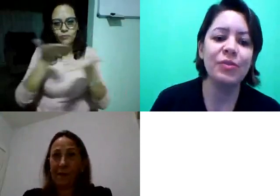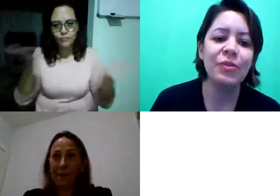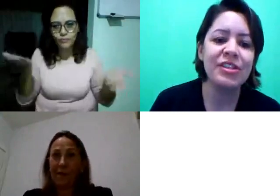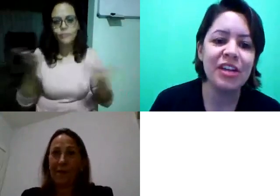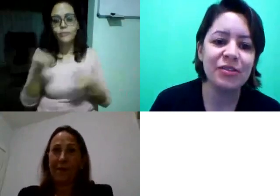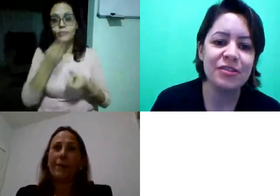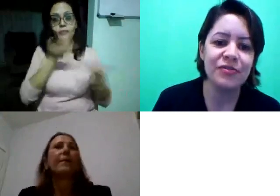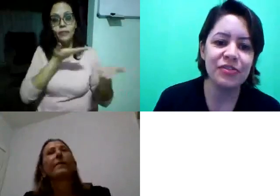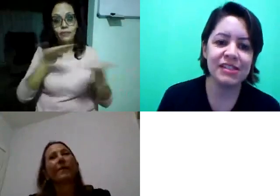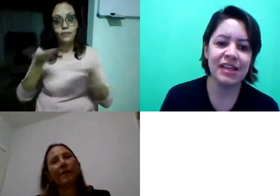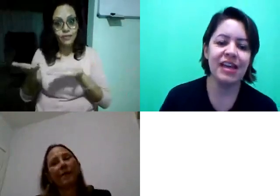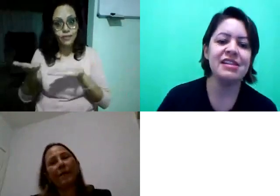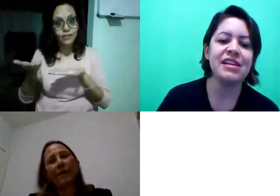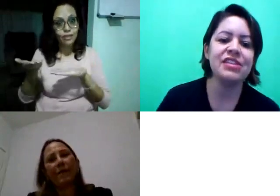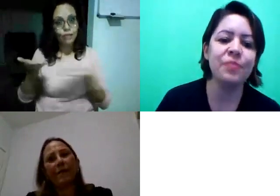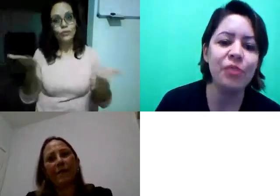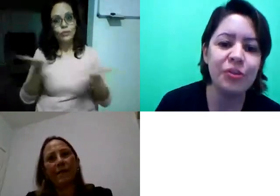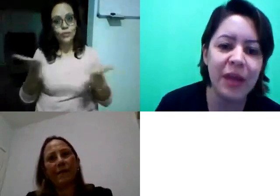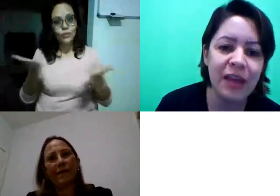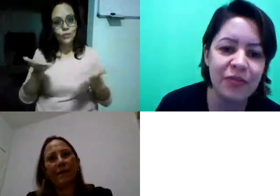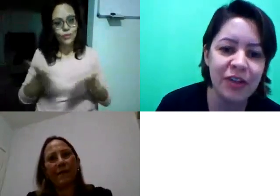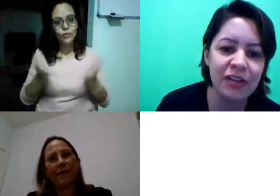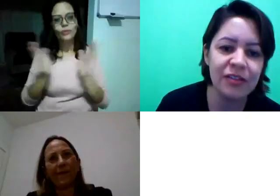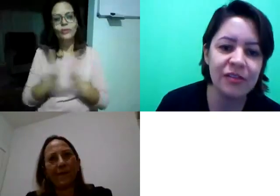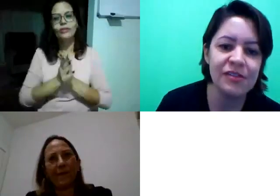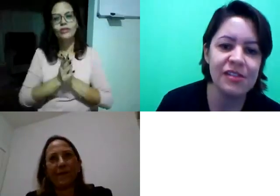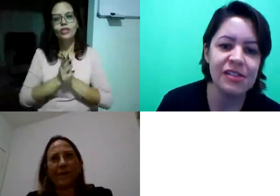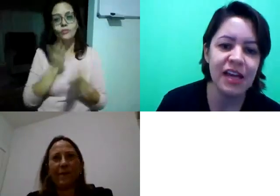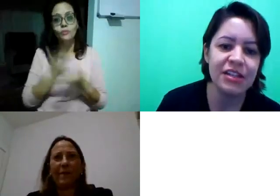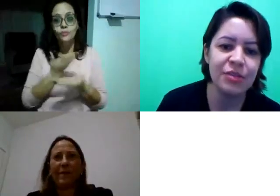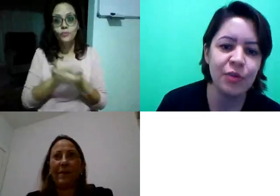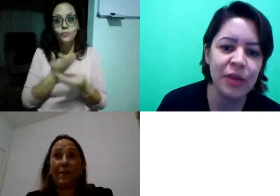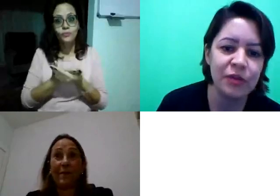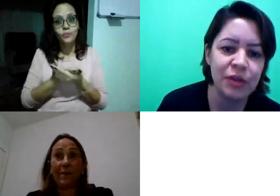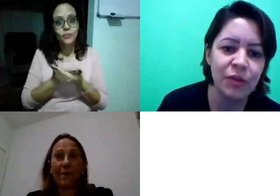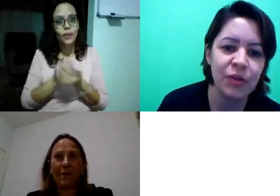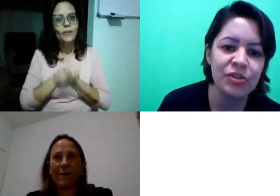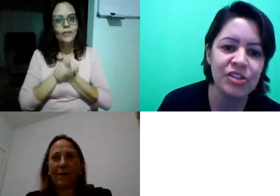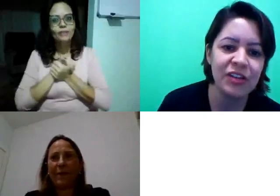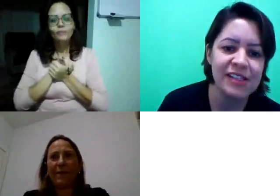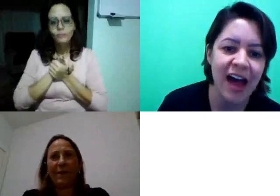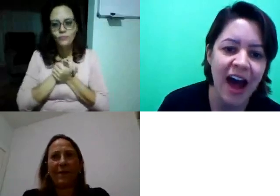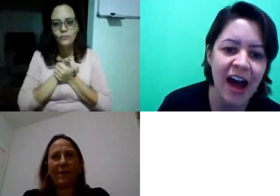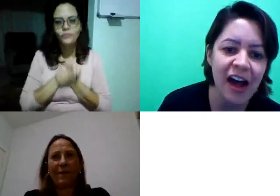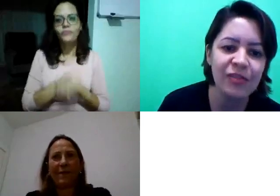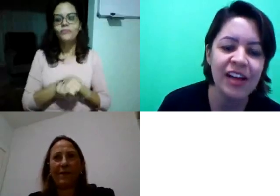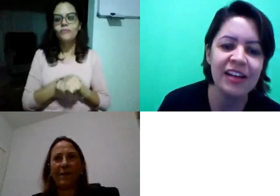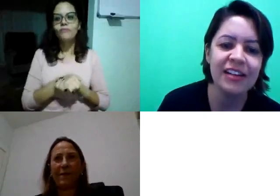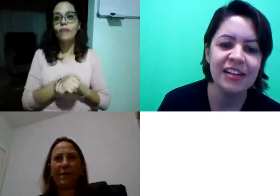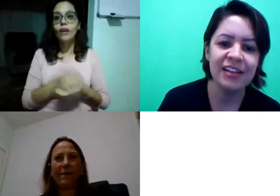uma boa noite a todos vocês, sejam muito bem-vindos a este momento de hoje, a nossa